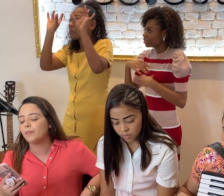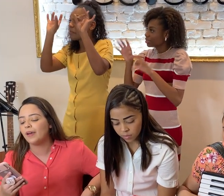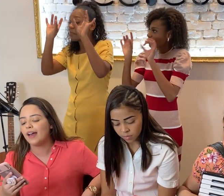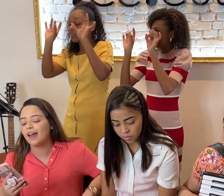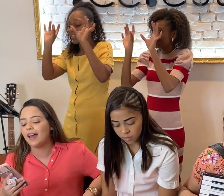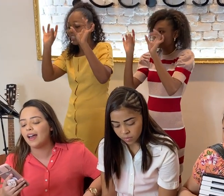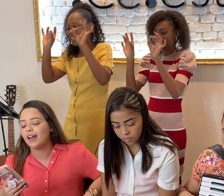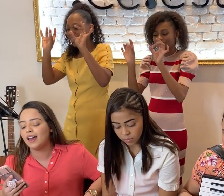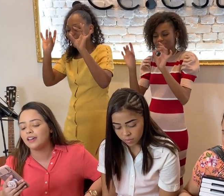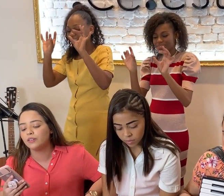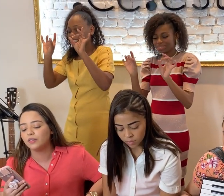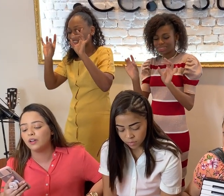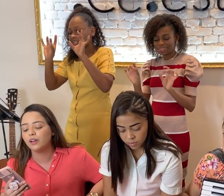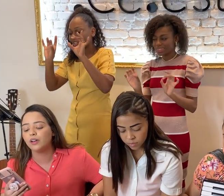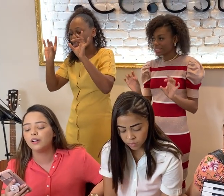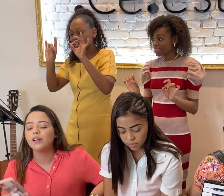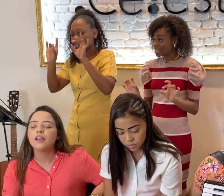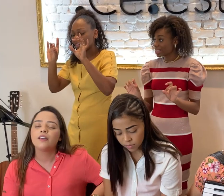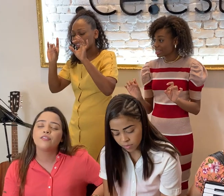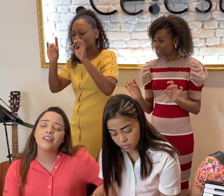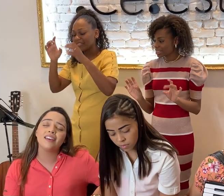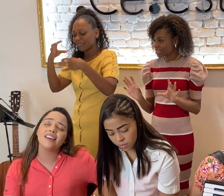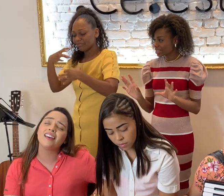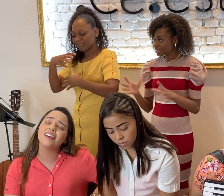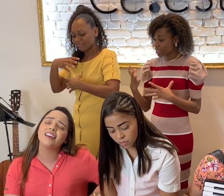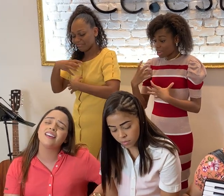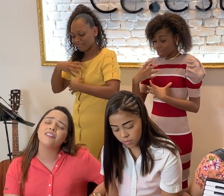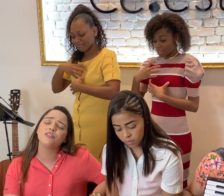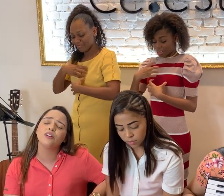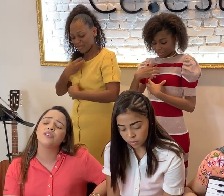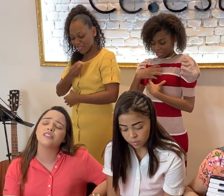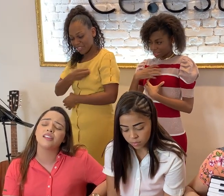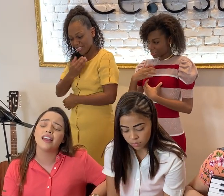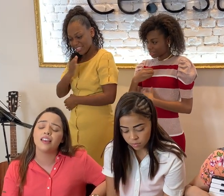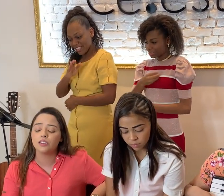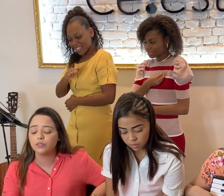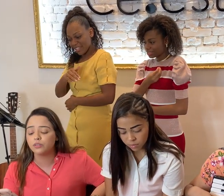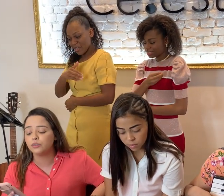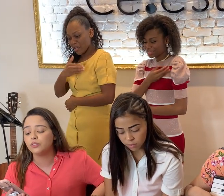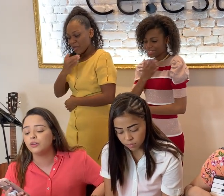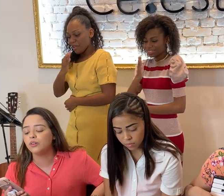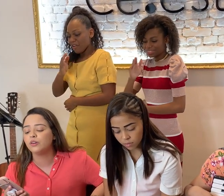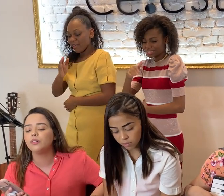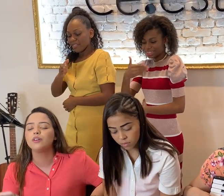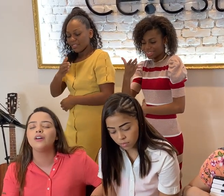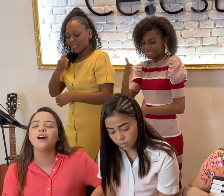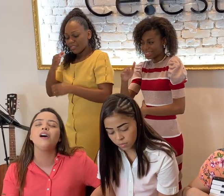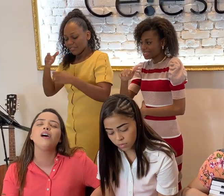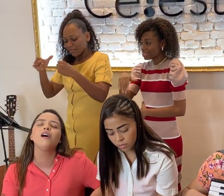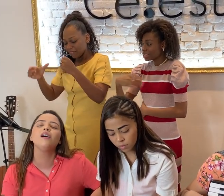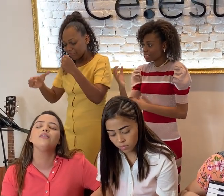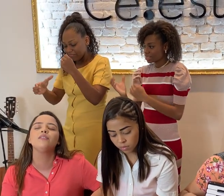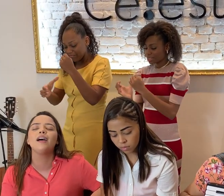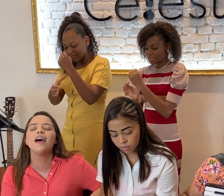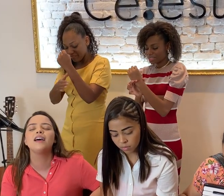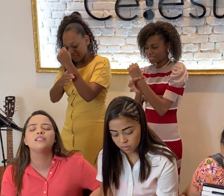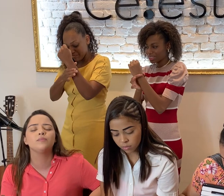peito, vivo, Senhor, como és